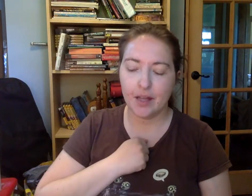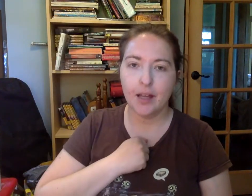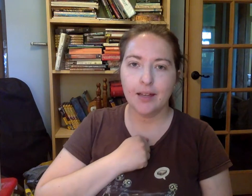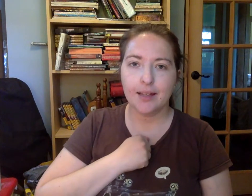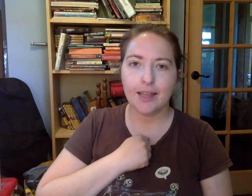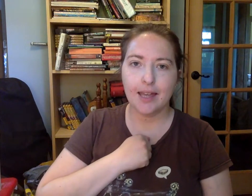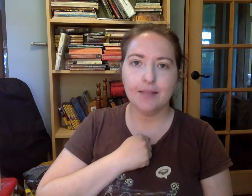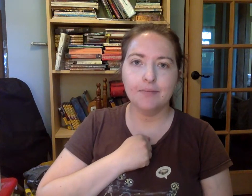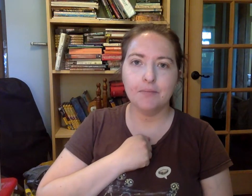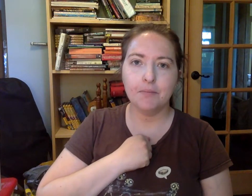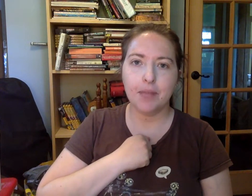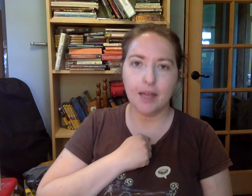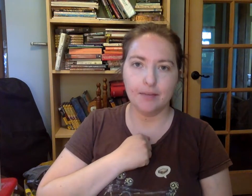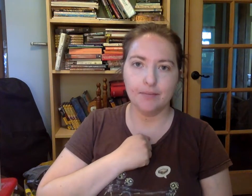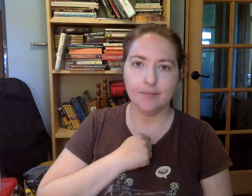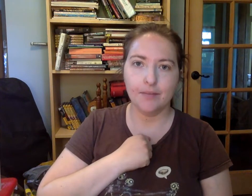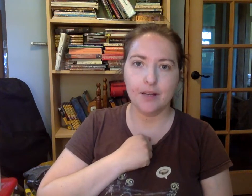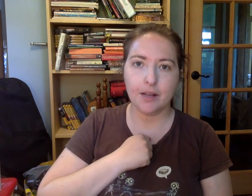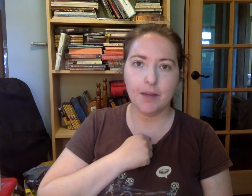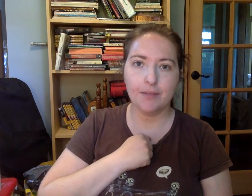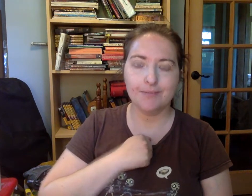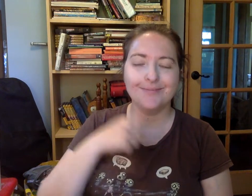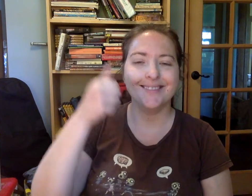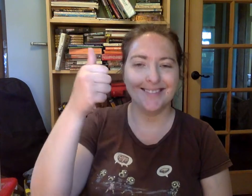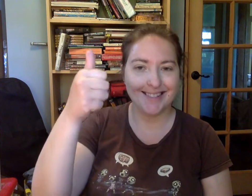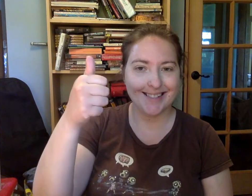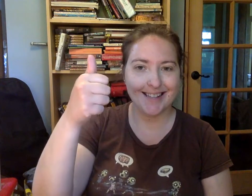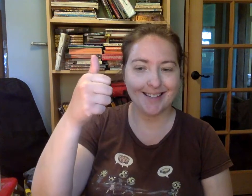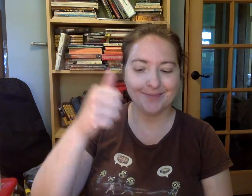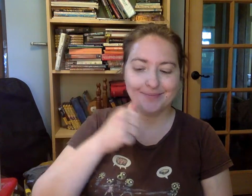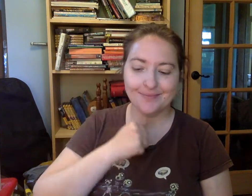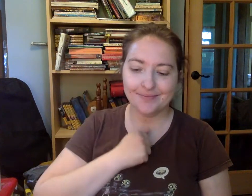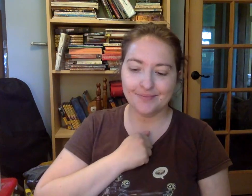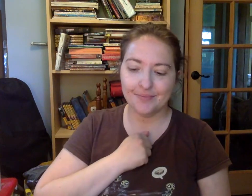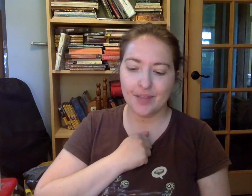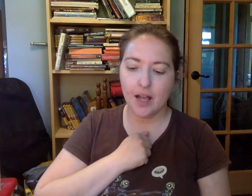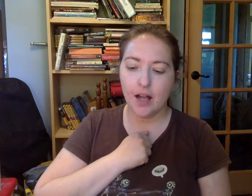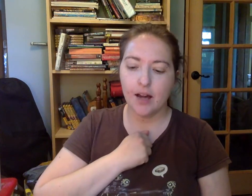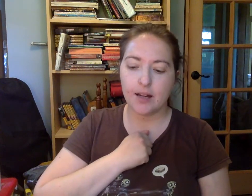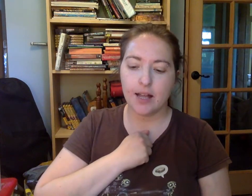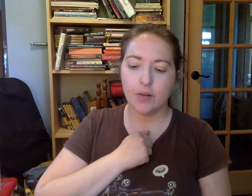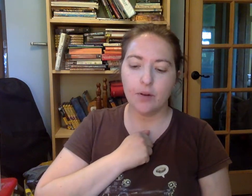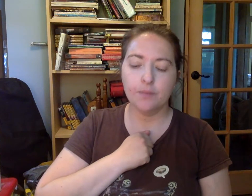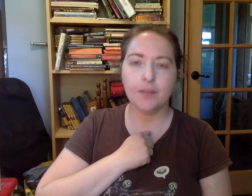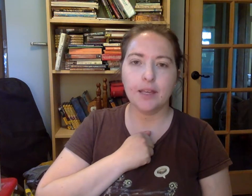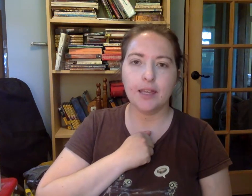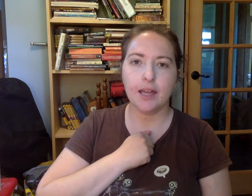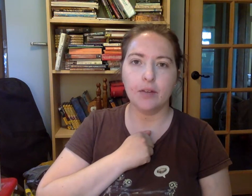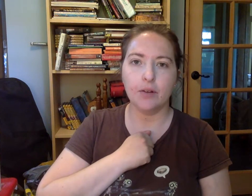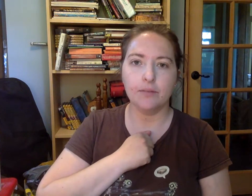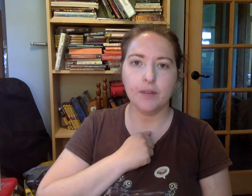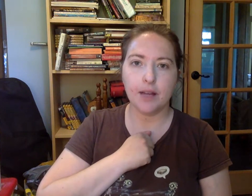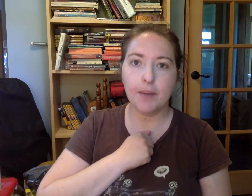¿Quién? Bien. ¿Rima? Sí. Reno, lleno. ¿Rima?